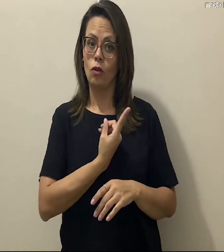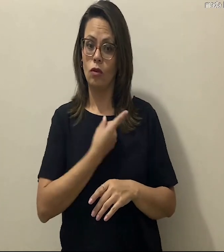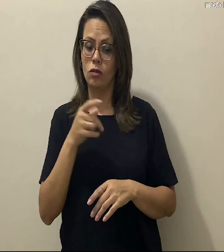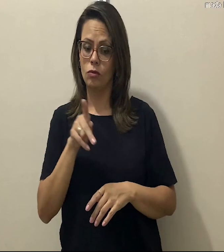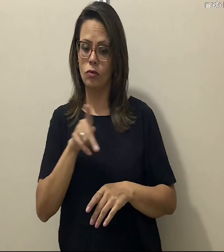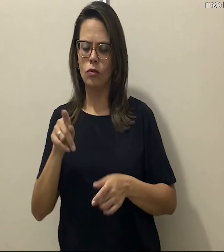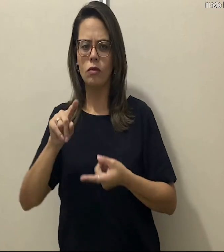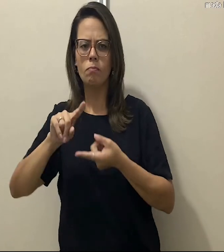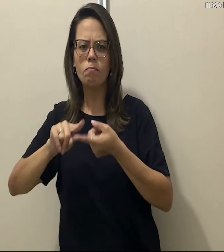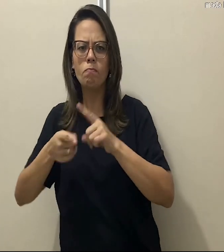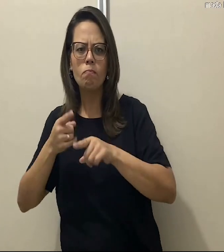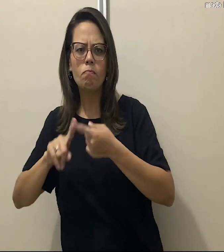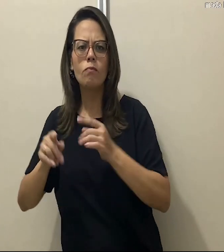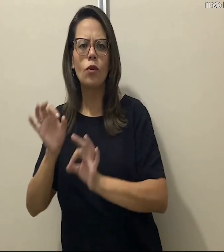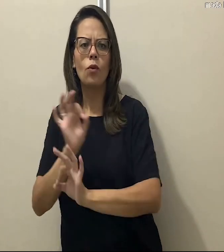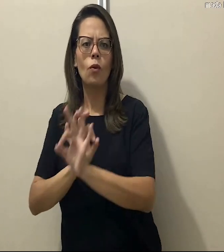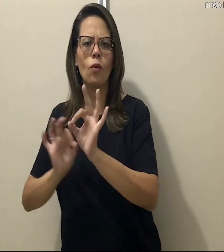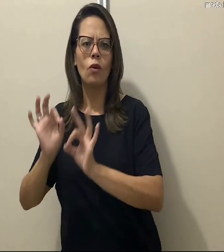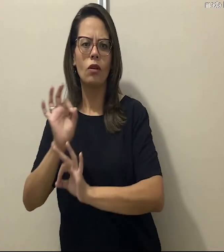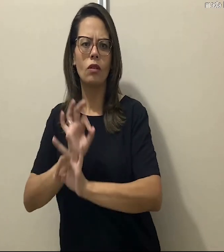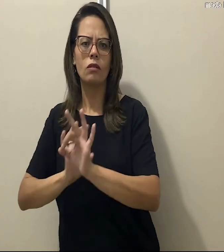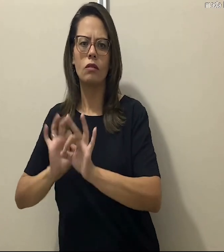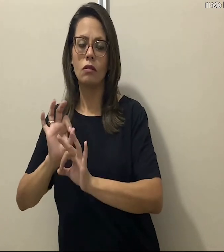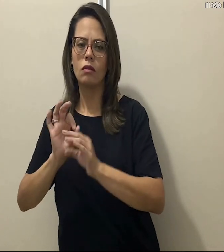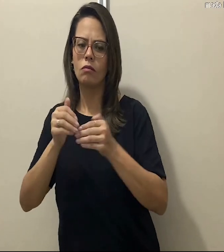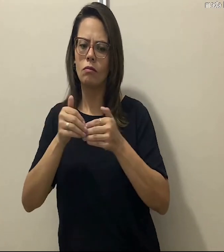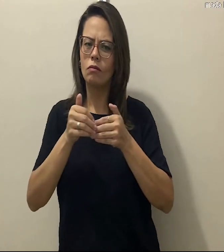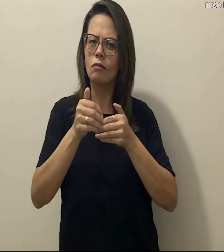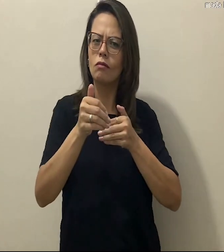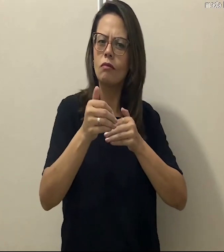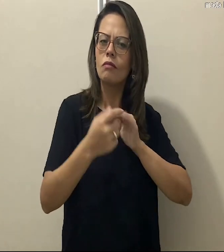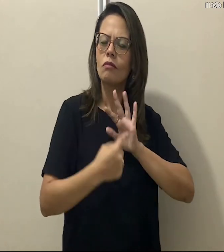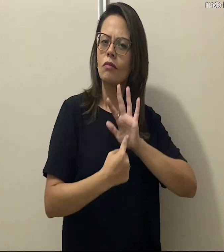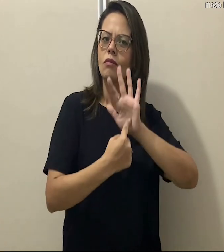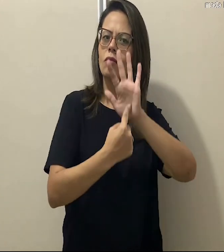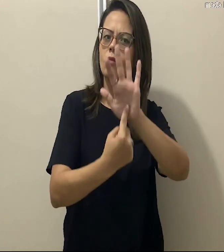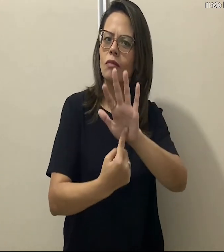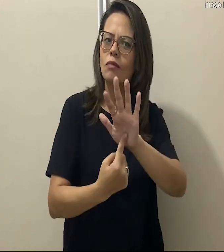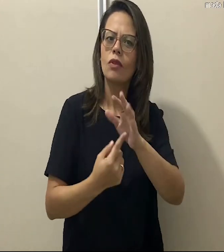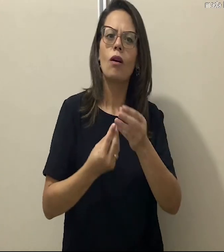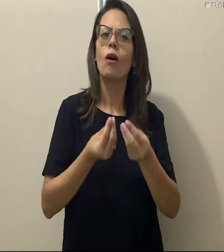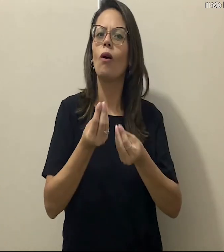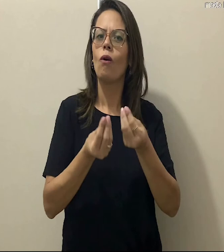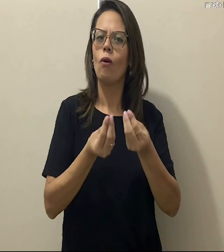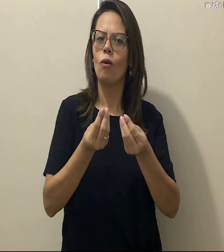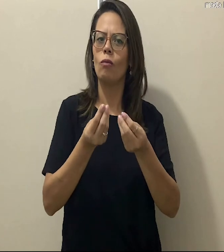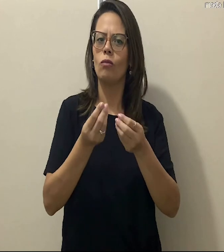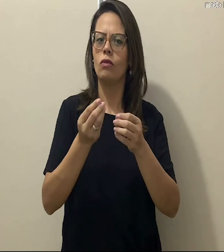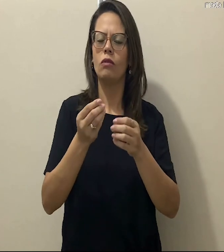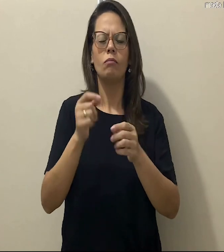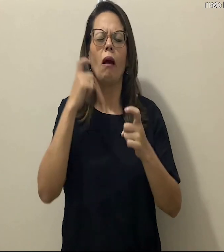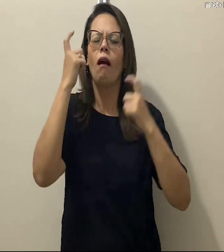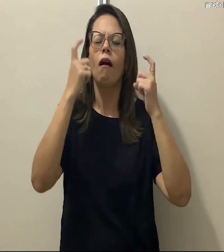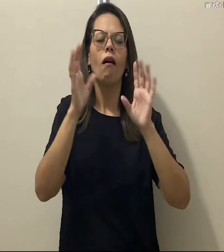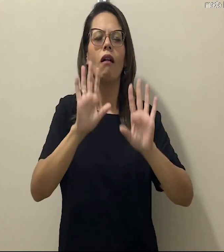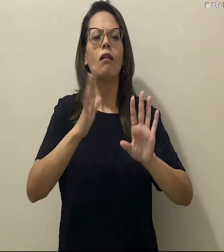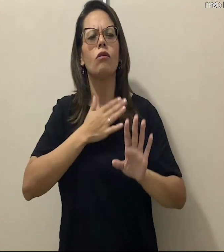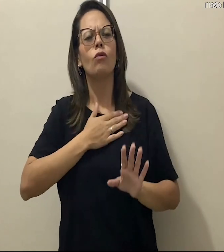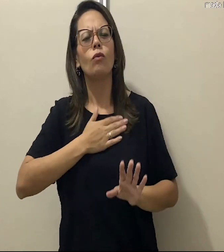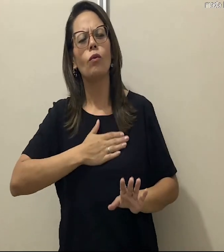Nós, professores, estamos organizando como vai ser essa avaliação e, em breve, eu vou estar apresentando isso pra vocês. Não fiquem preocupados com